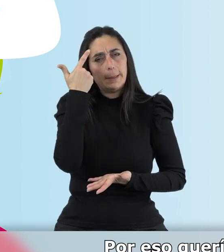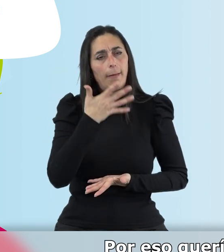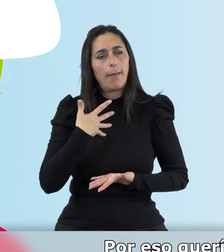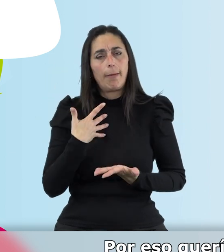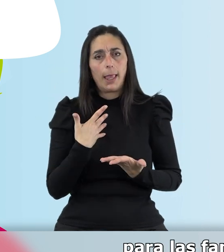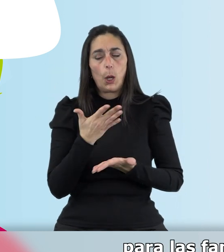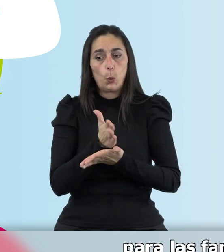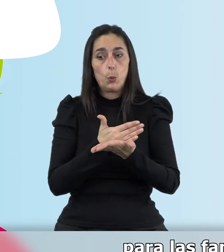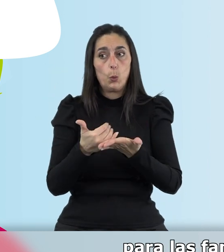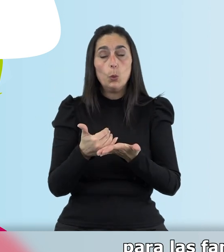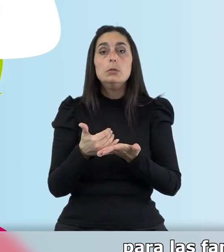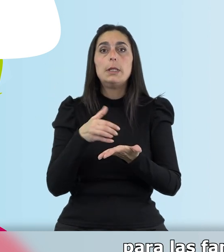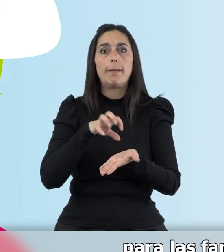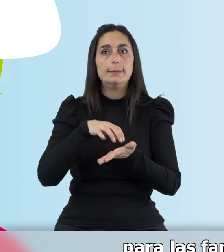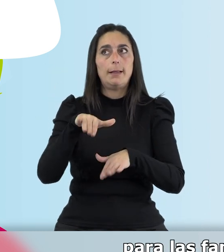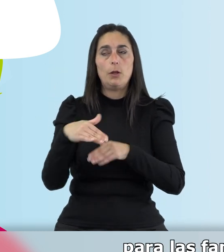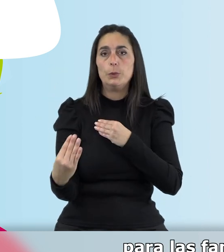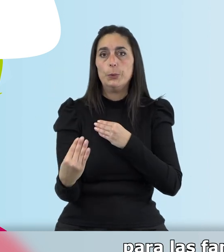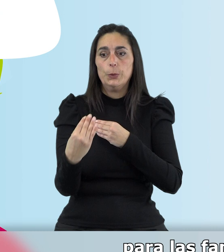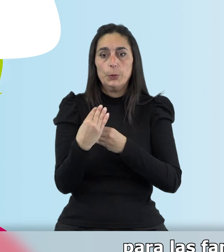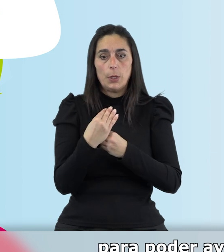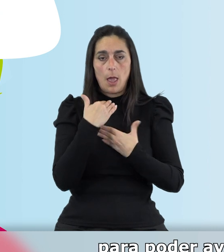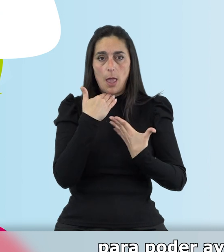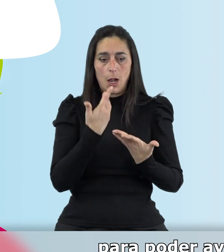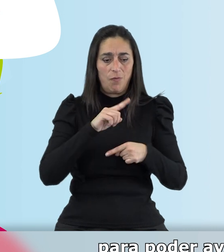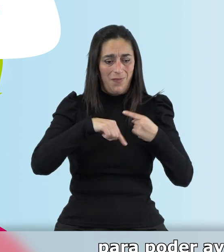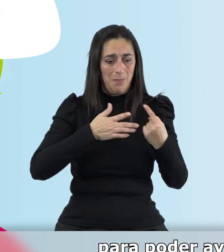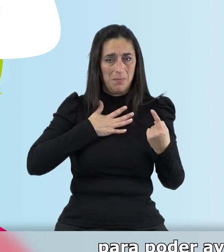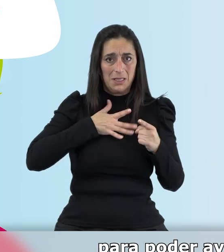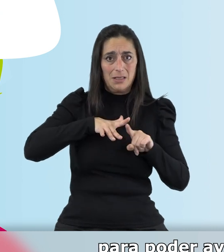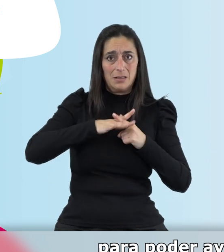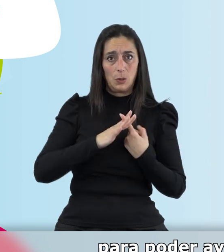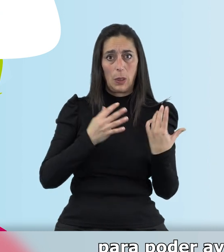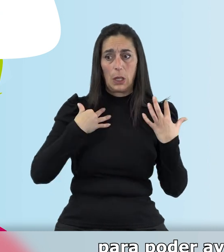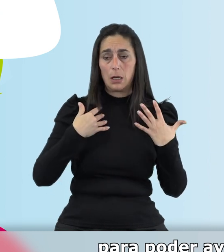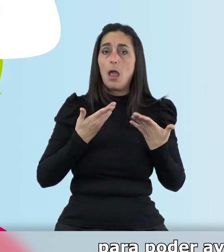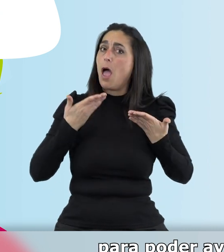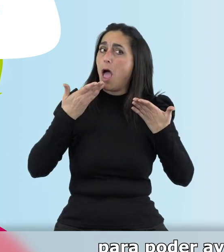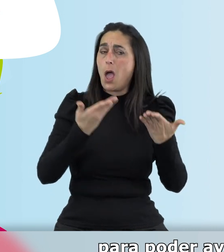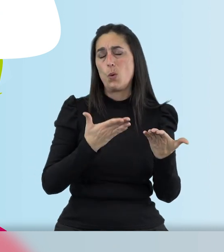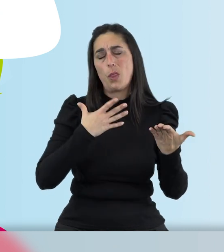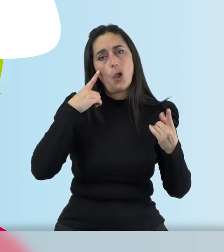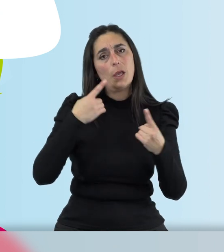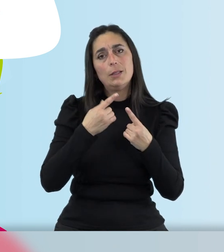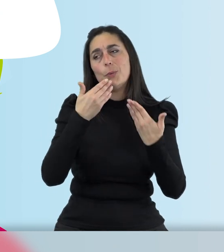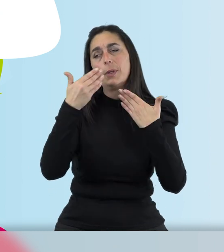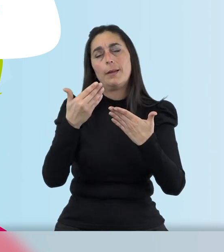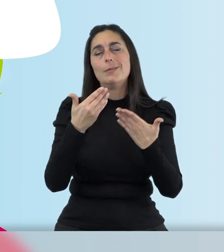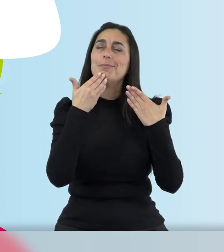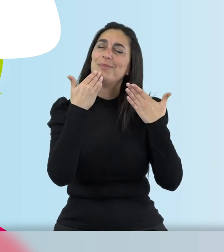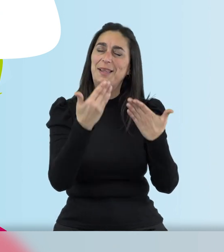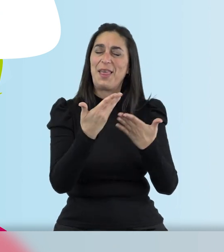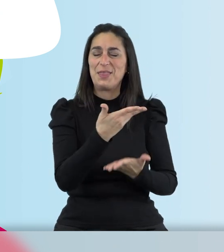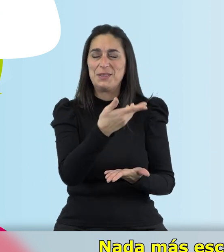alguna ayuda de la Junta para las familias que están como nosotros para poder ayudarlas. Muchas gracias. Gracias,